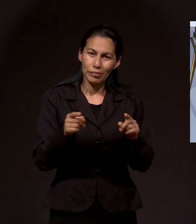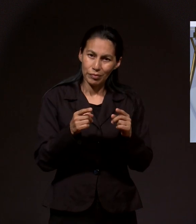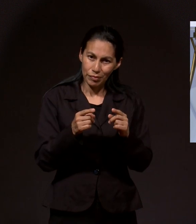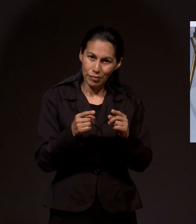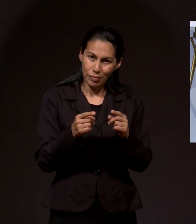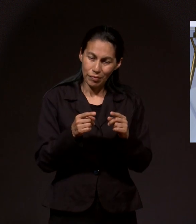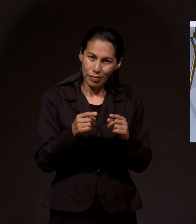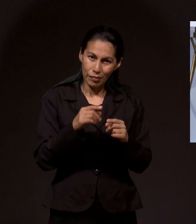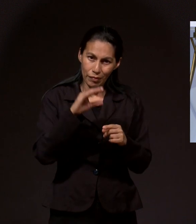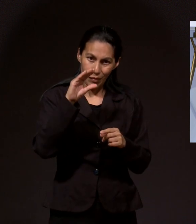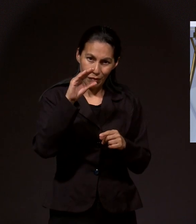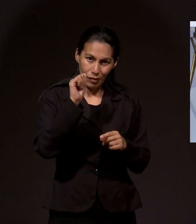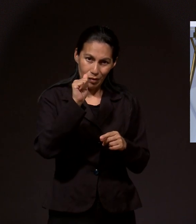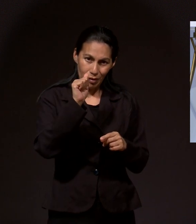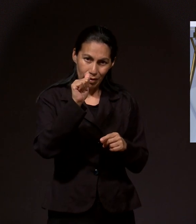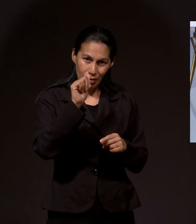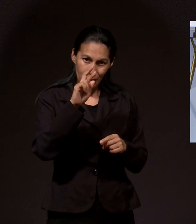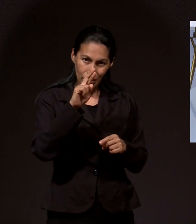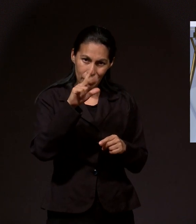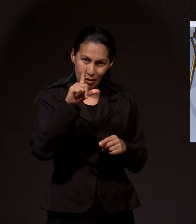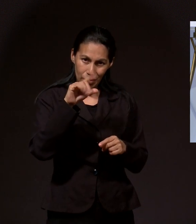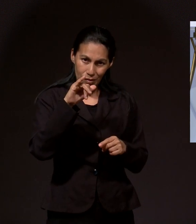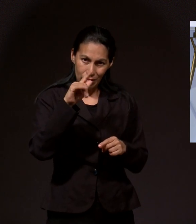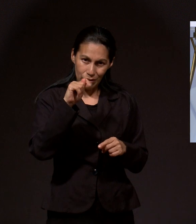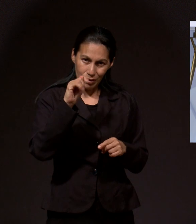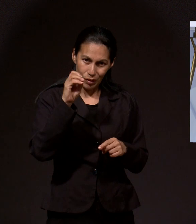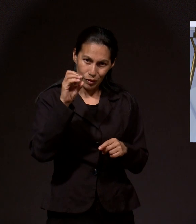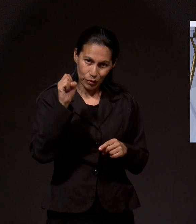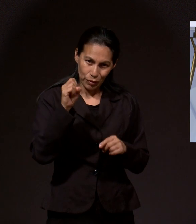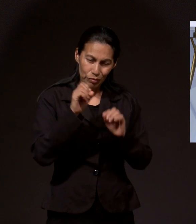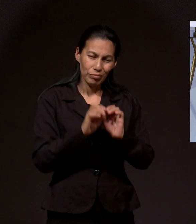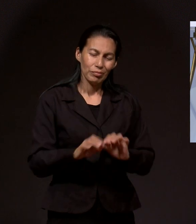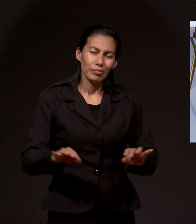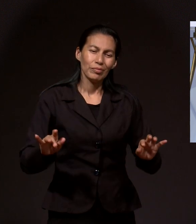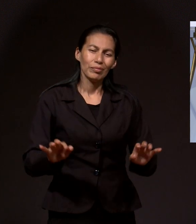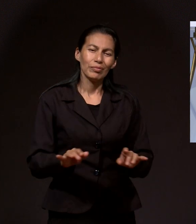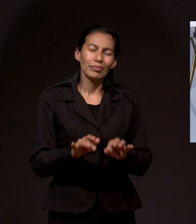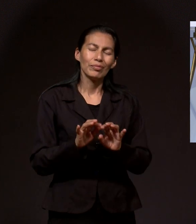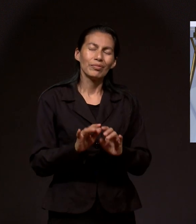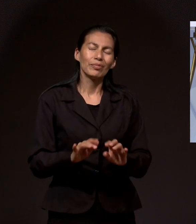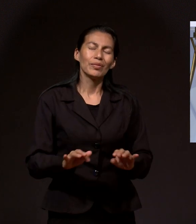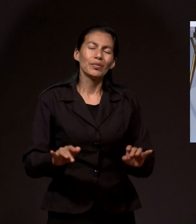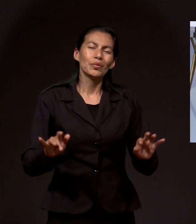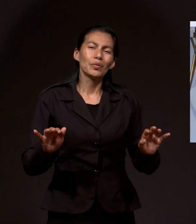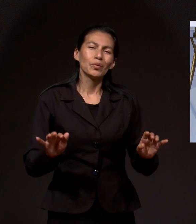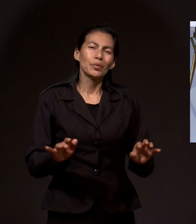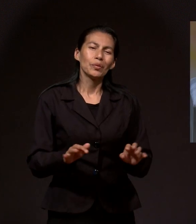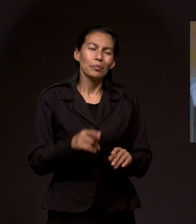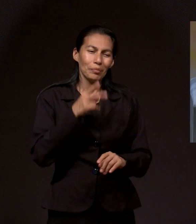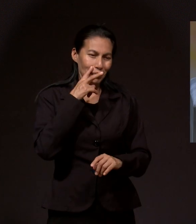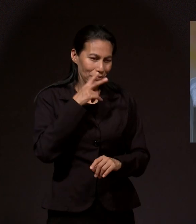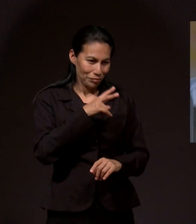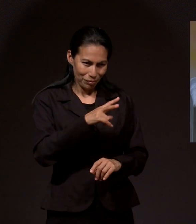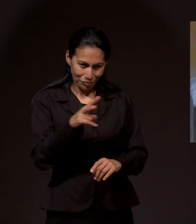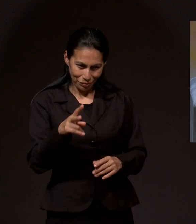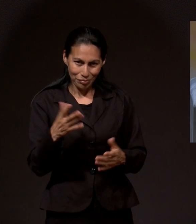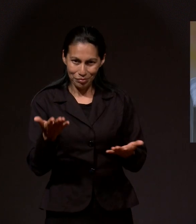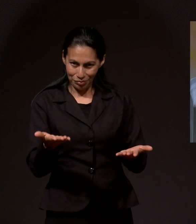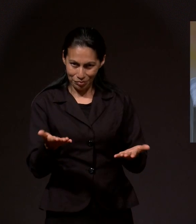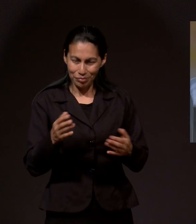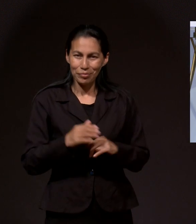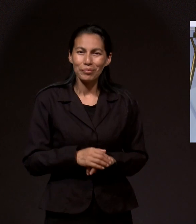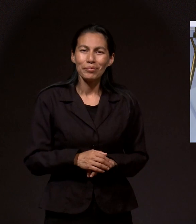ni más ni menos lo va a tocar Carlitos, para que